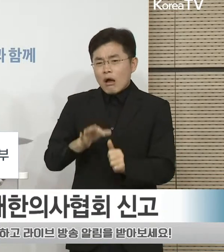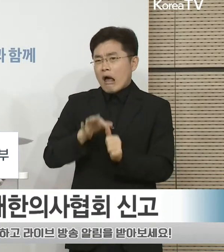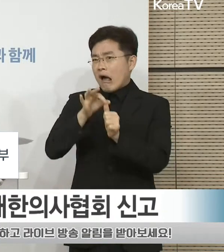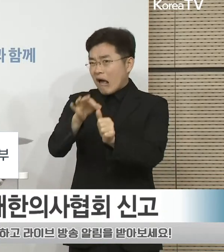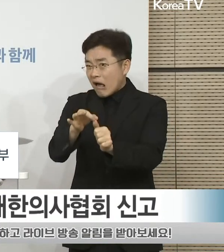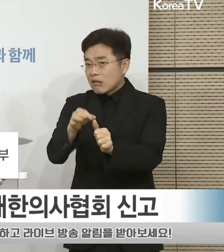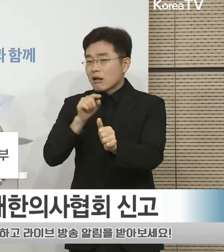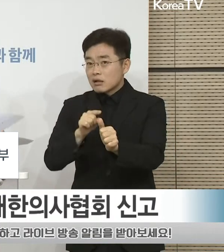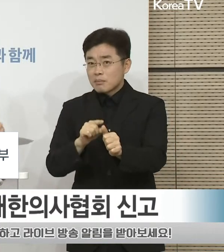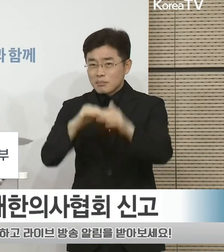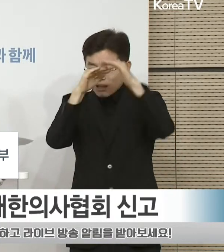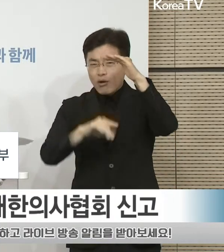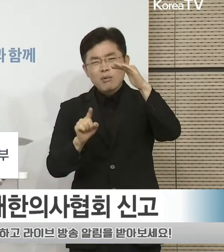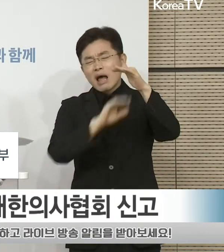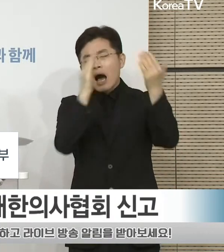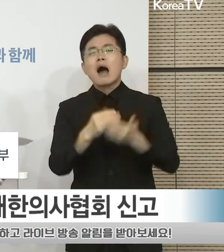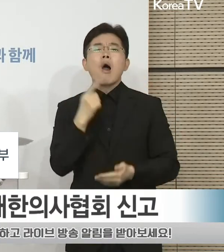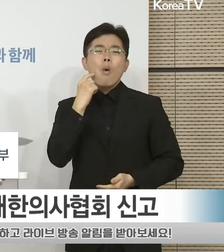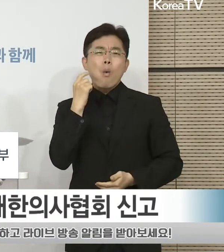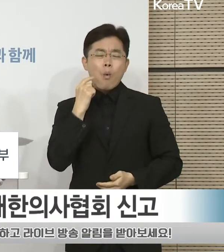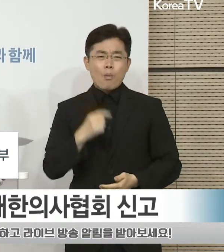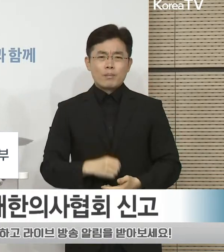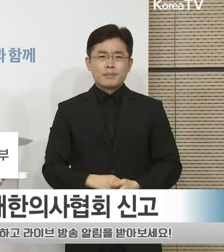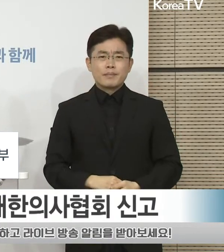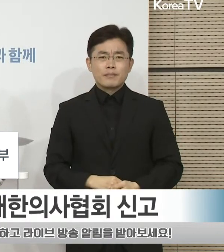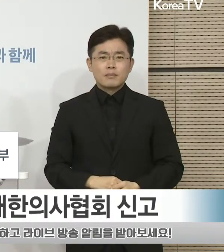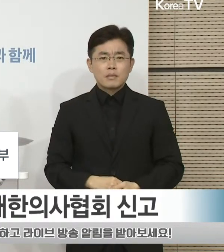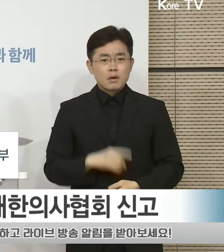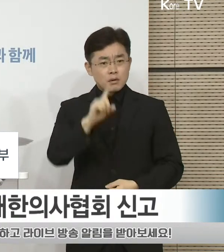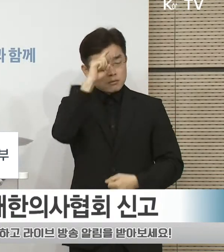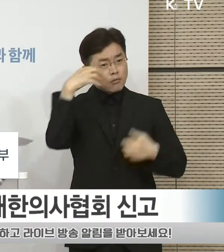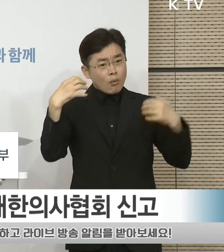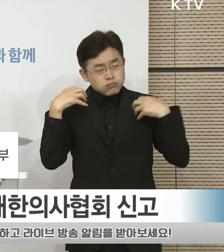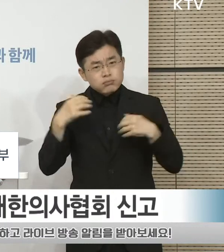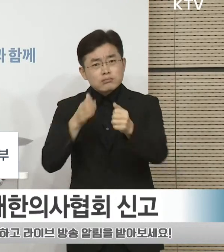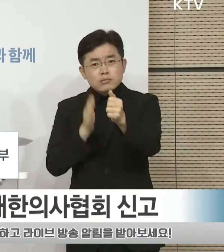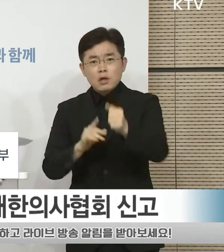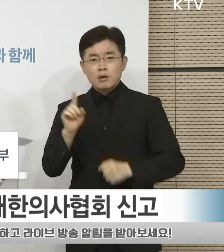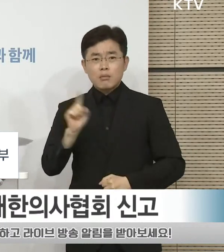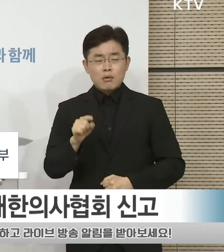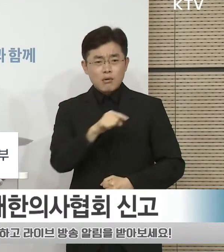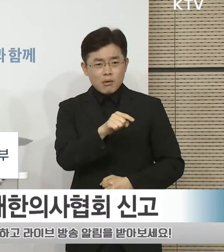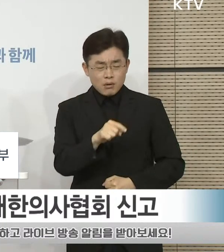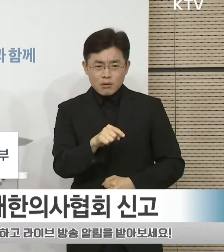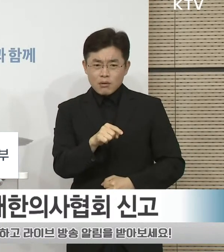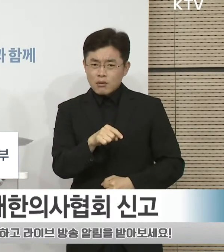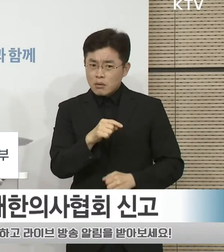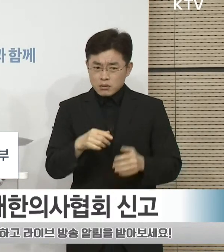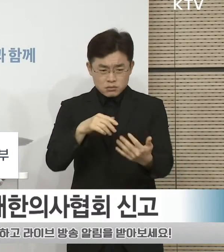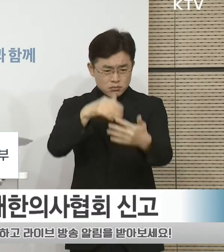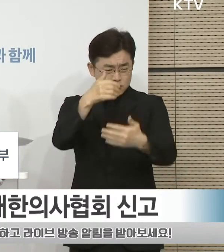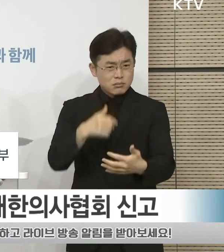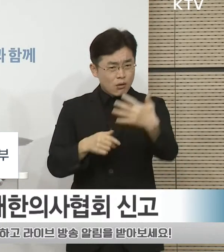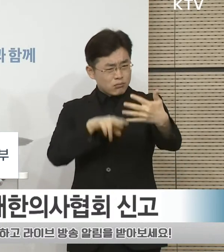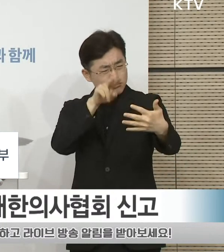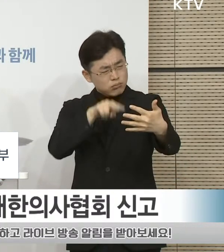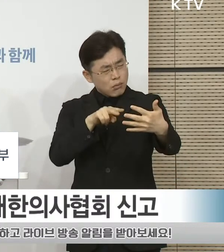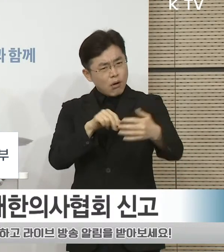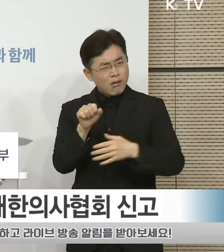가짜뉴스입니다. 정부는 합리적인 판단을 허리게 하는 이러한 가짜뉴스를 유포하는 행위에는